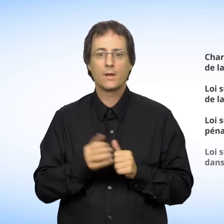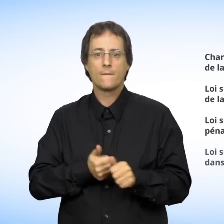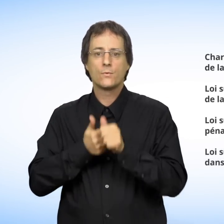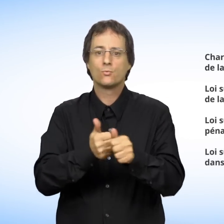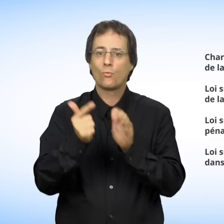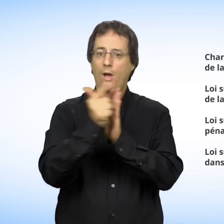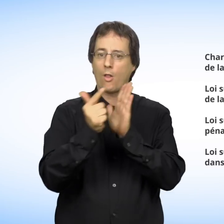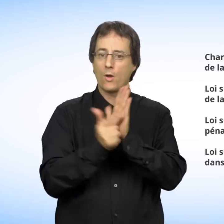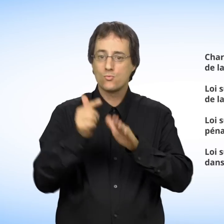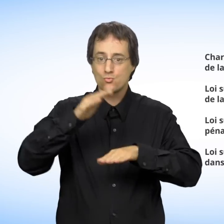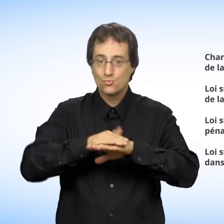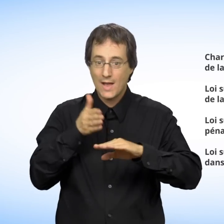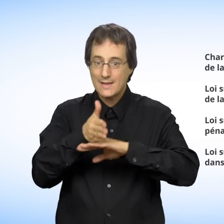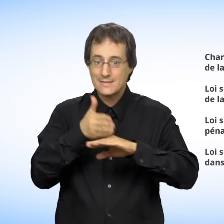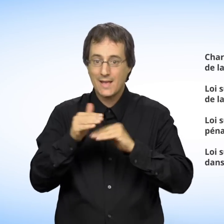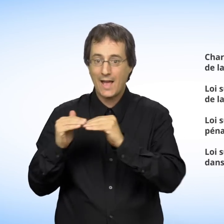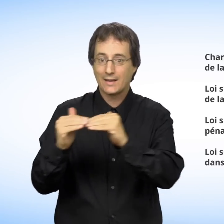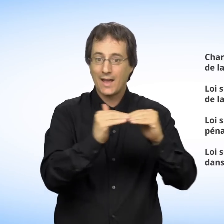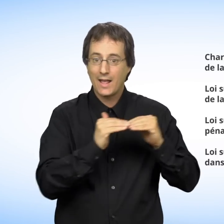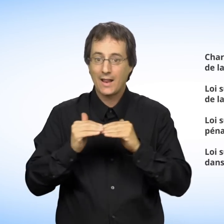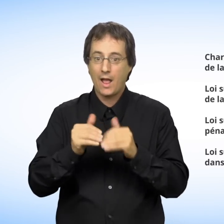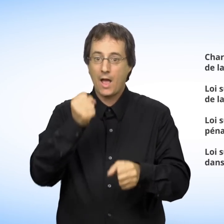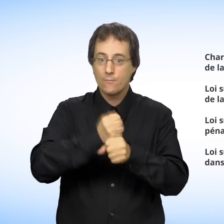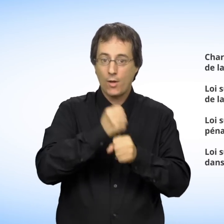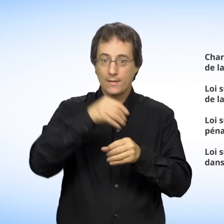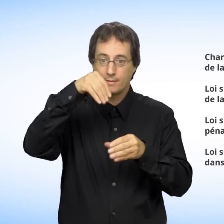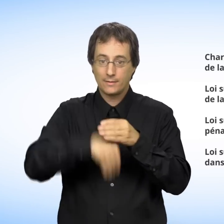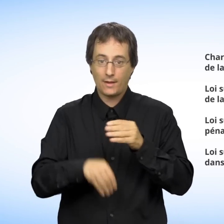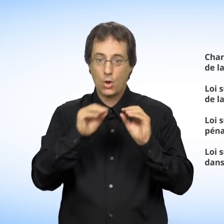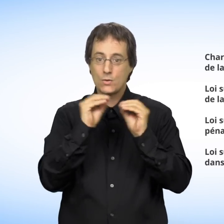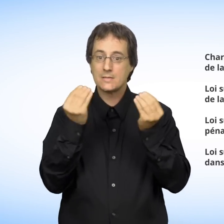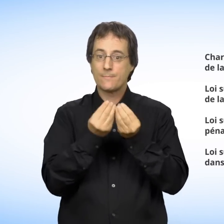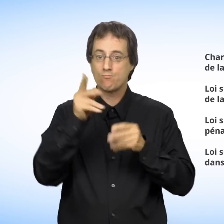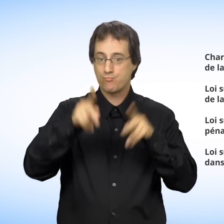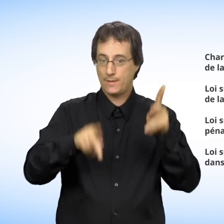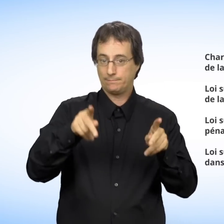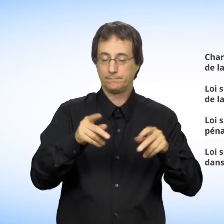L'application de la Loi sur l'accès à l'égalité en emploi dans les organismes publics.